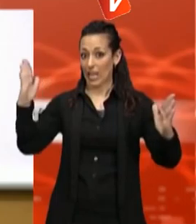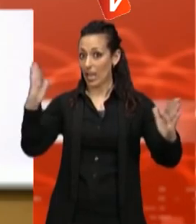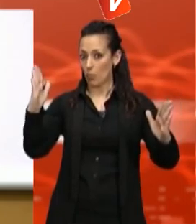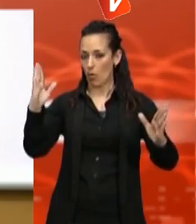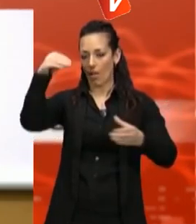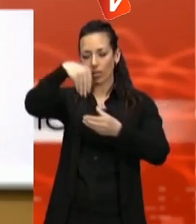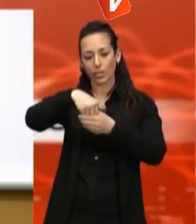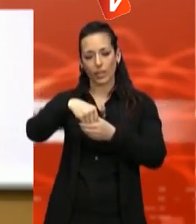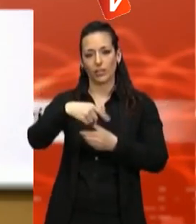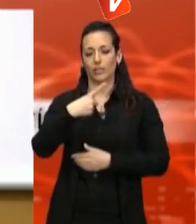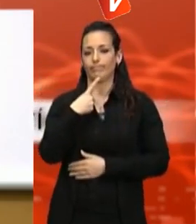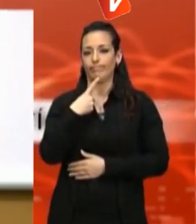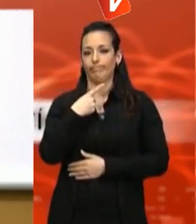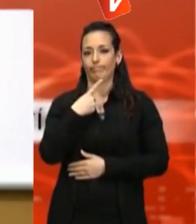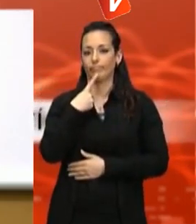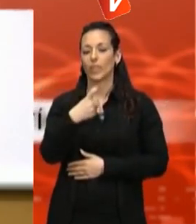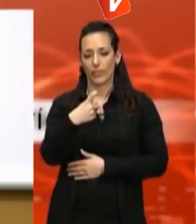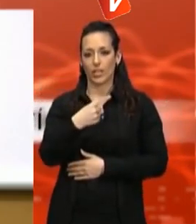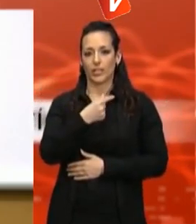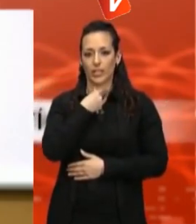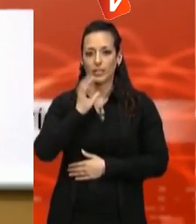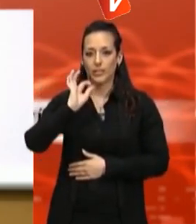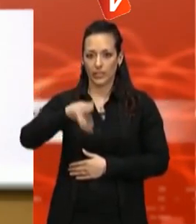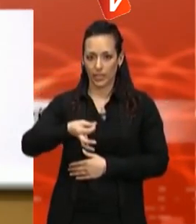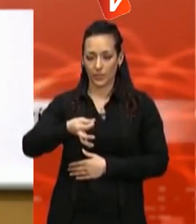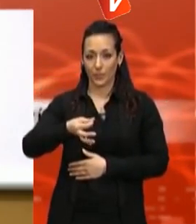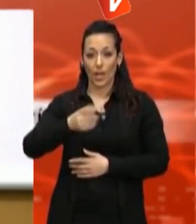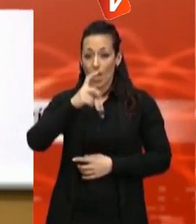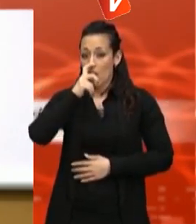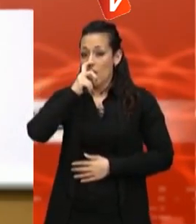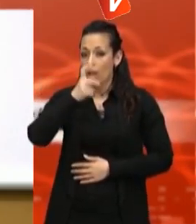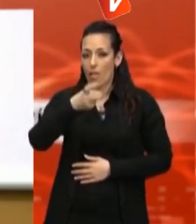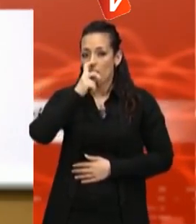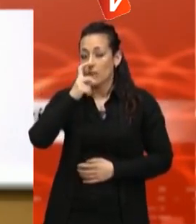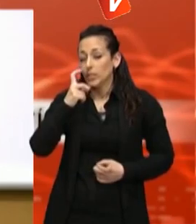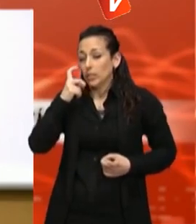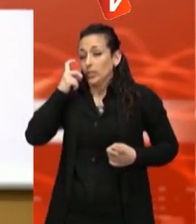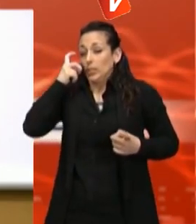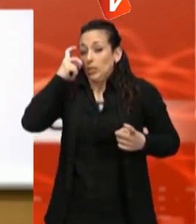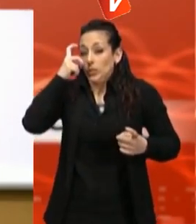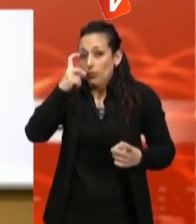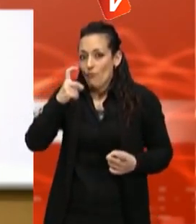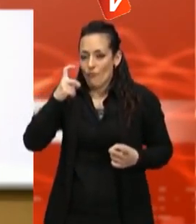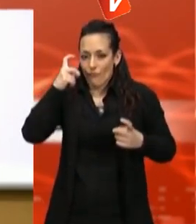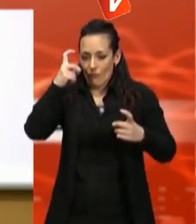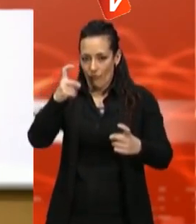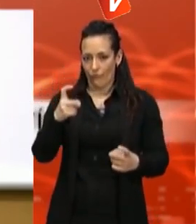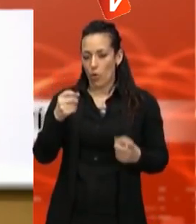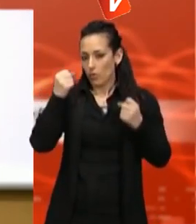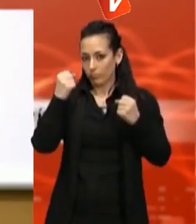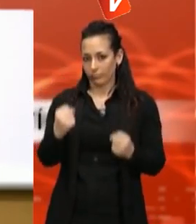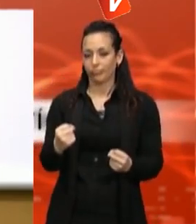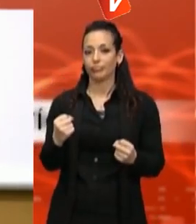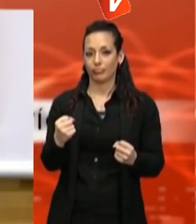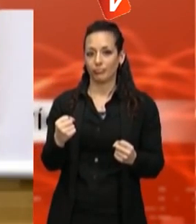cada any un esforç més gran, perquè de tot és conegut que els beneficis cada any han sigut més petits, ha fet un gran esforç i ha renovat any rere